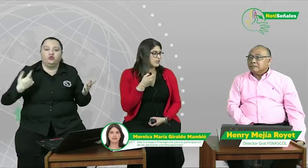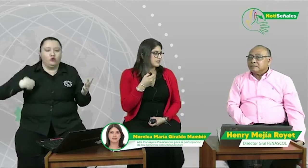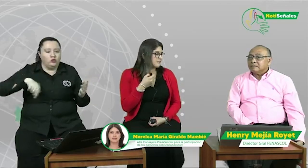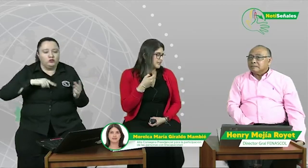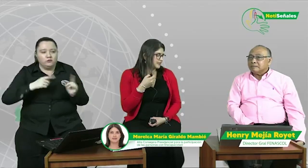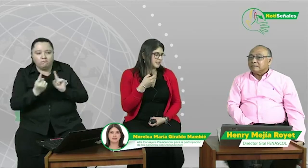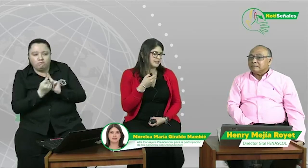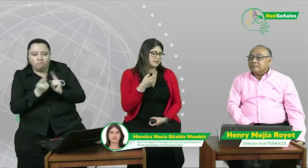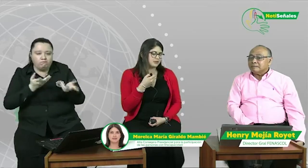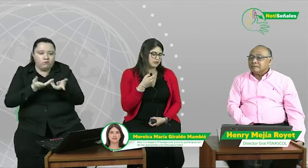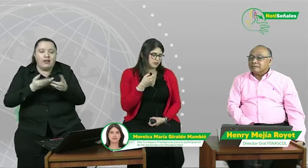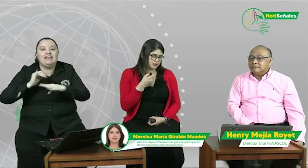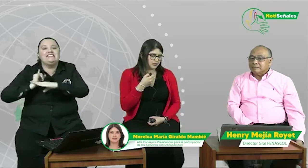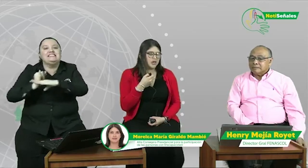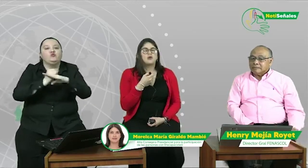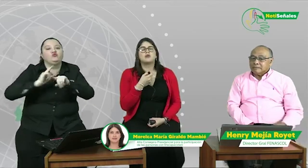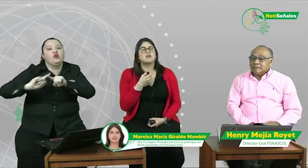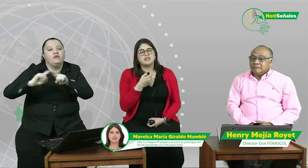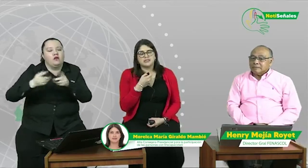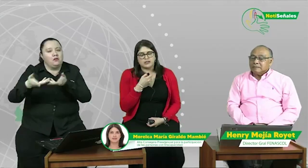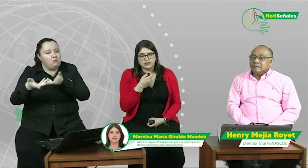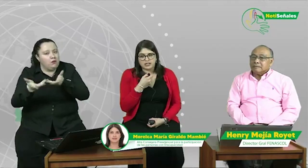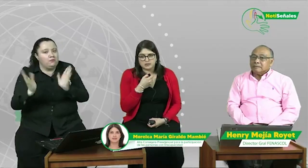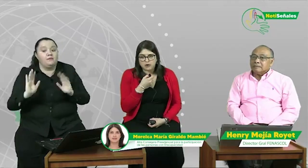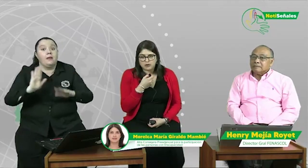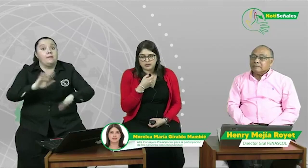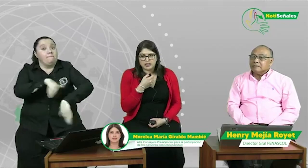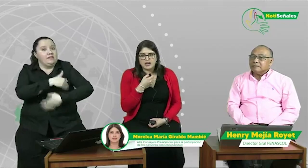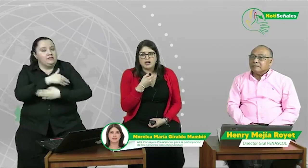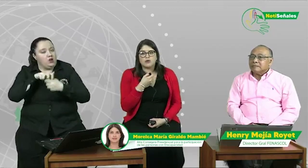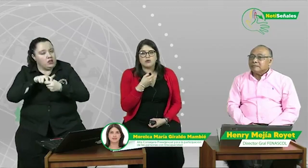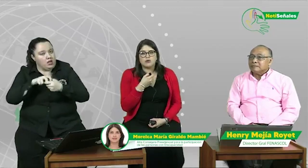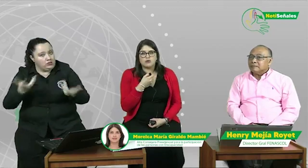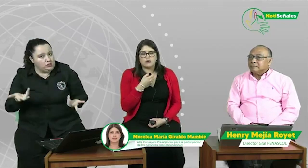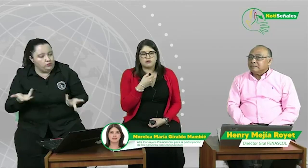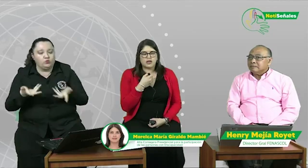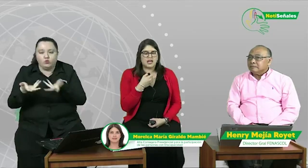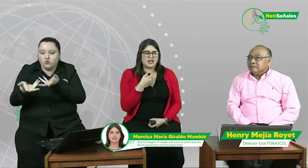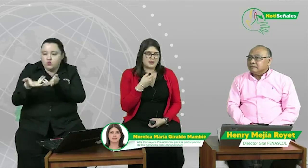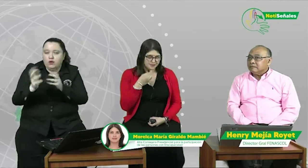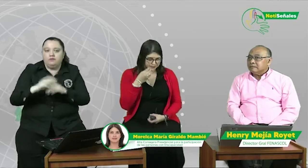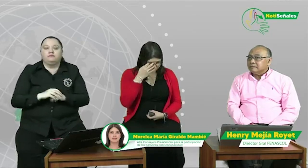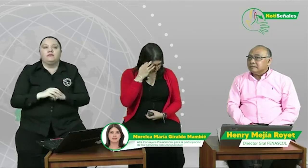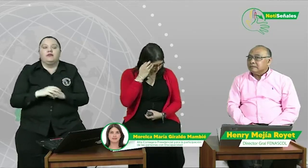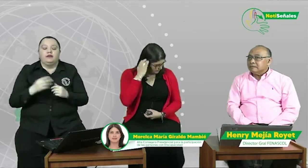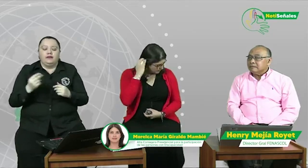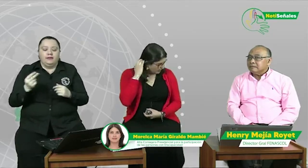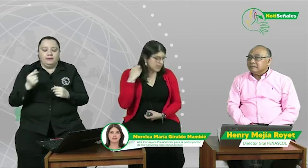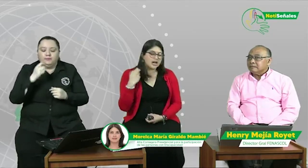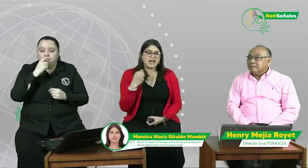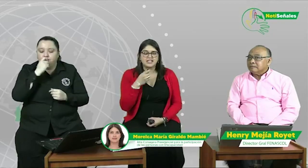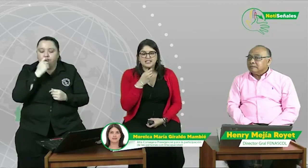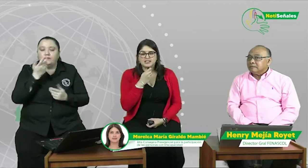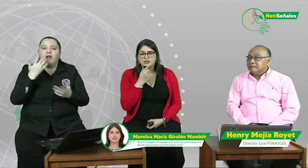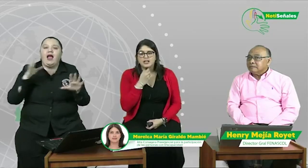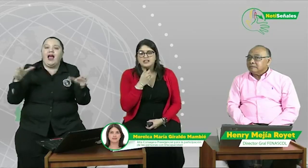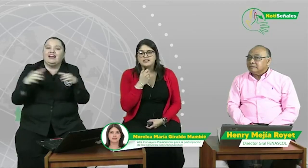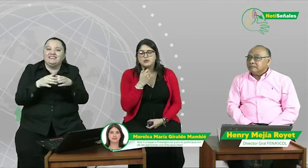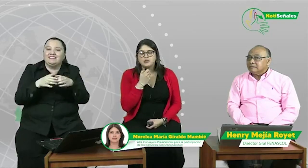diferentes instituciones, con el Ministerio de Transporte, con la Agencia Nacional de Seguridad